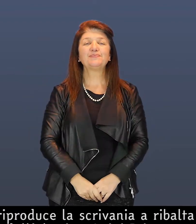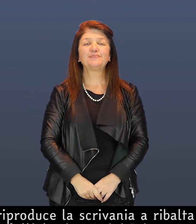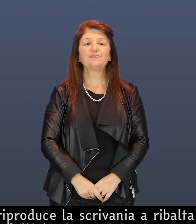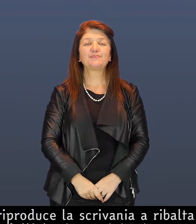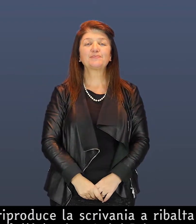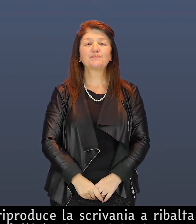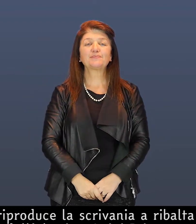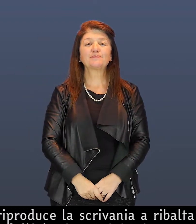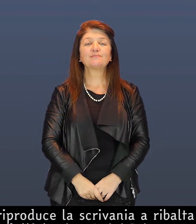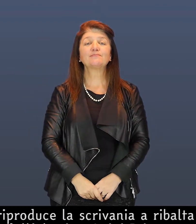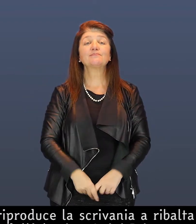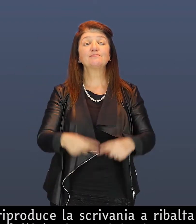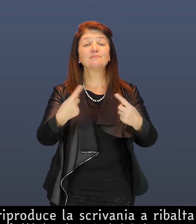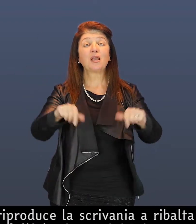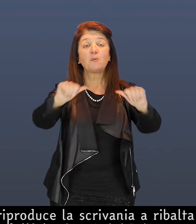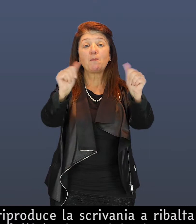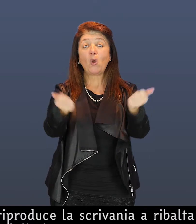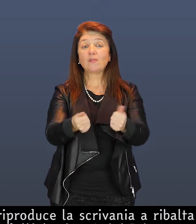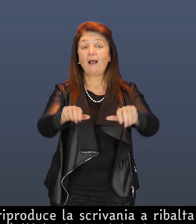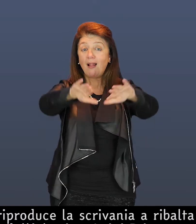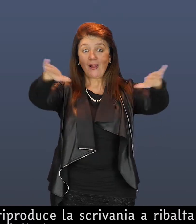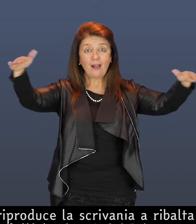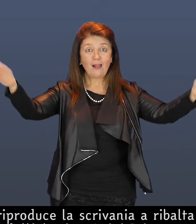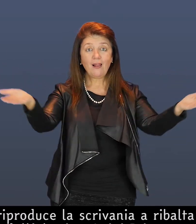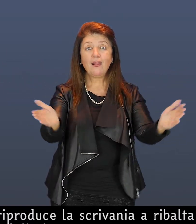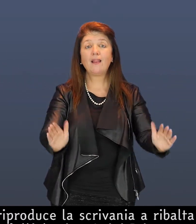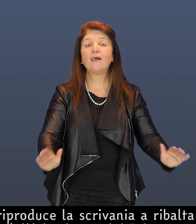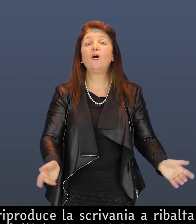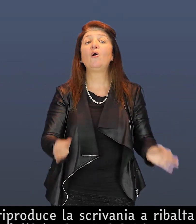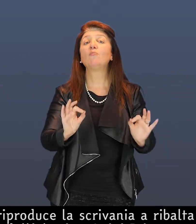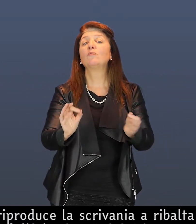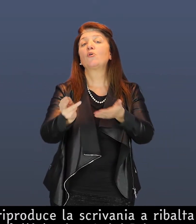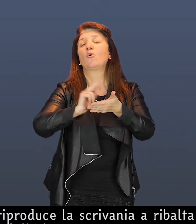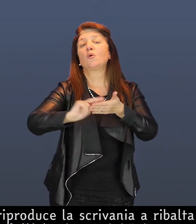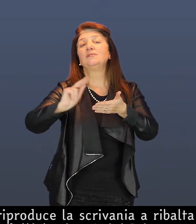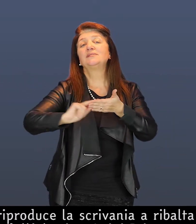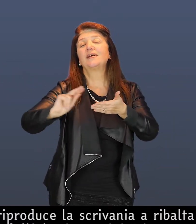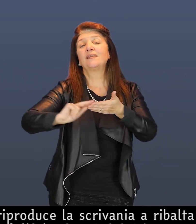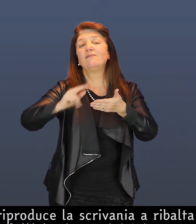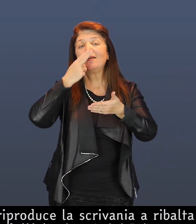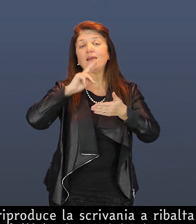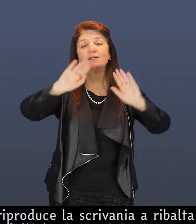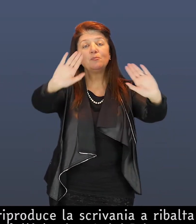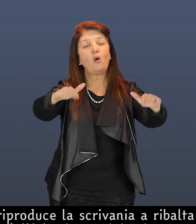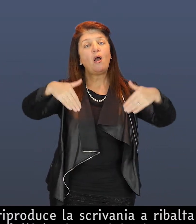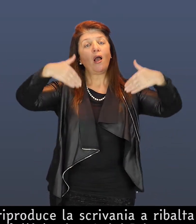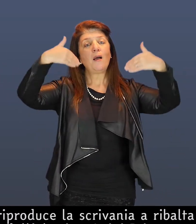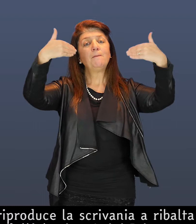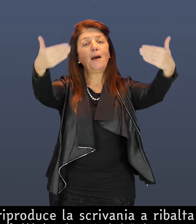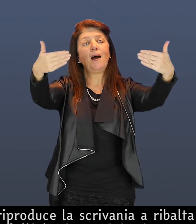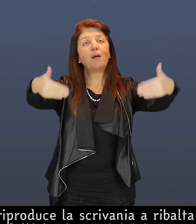Il modello riproduce la scrivania ribalta da parete, realizzata dall'ebanista Luigi Prinotto nel